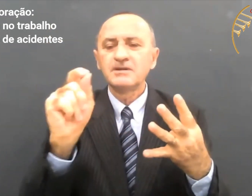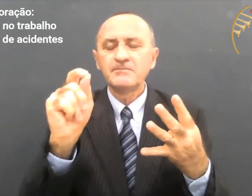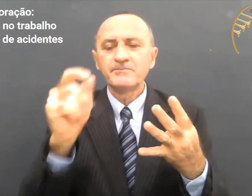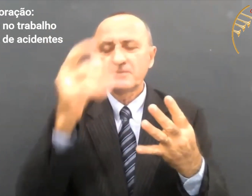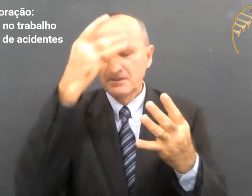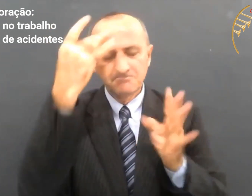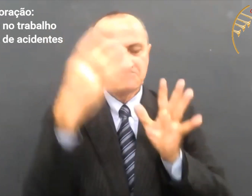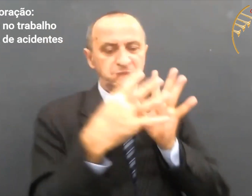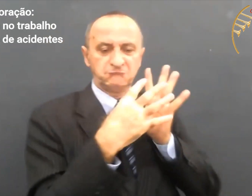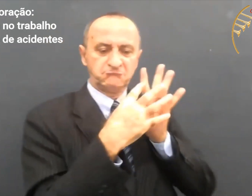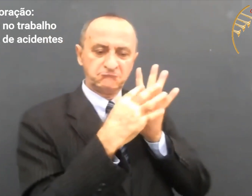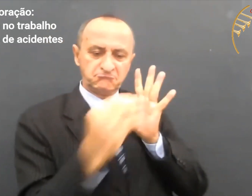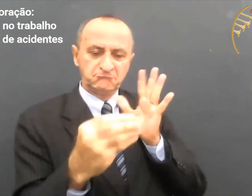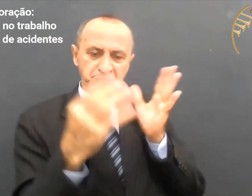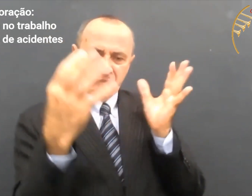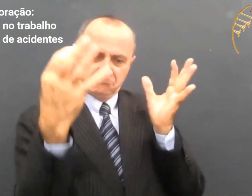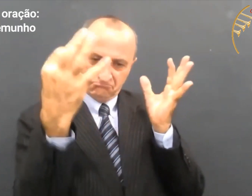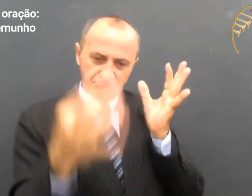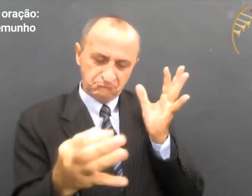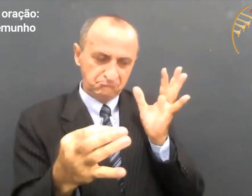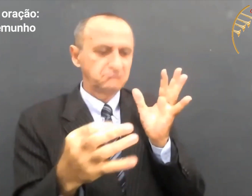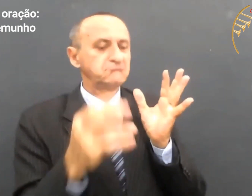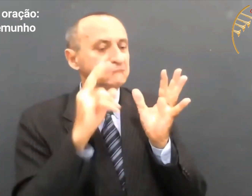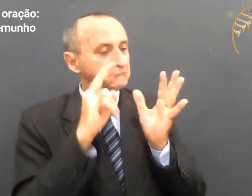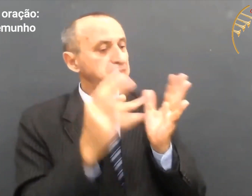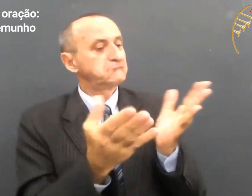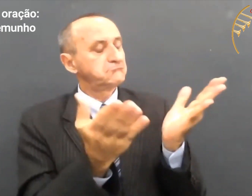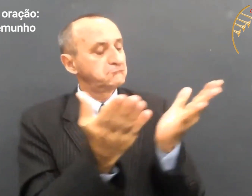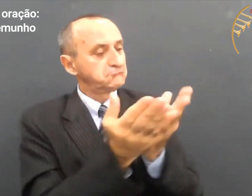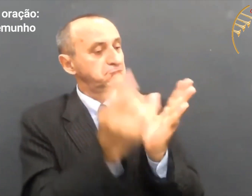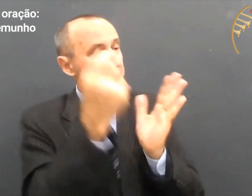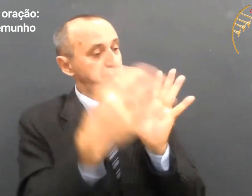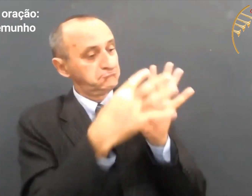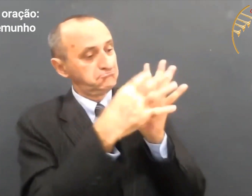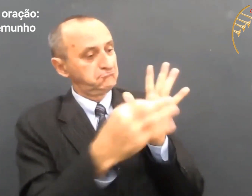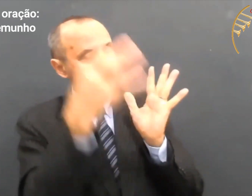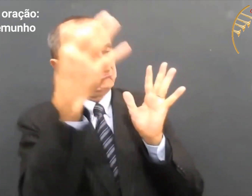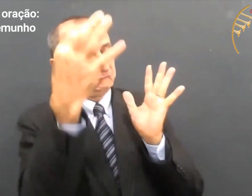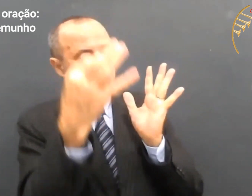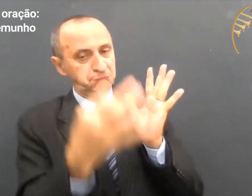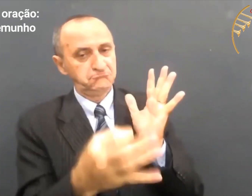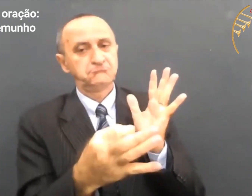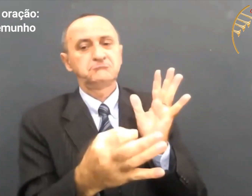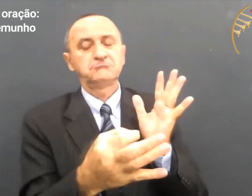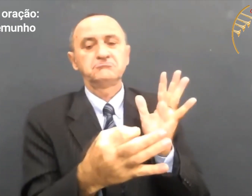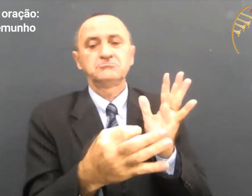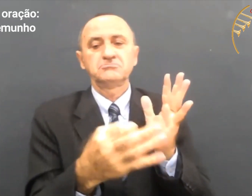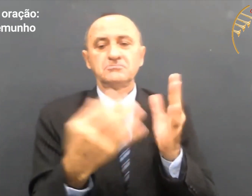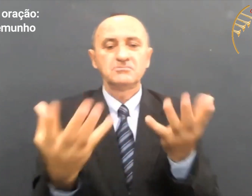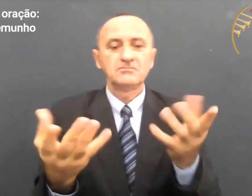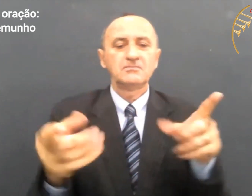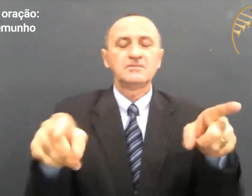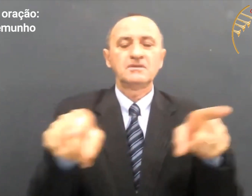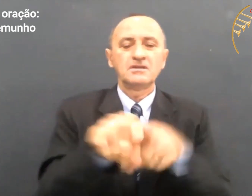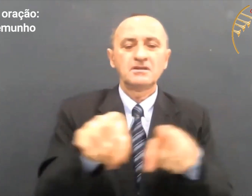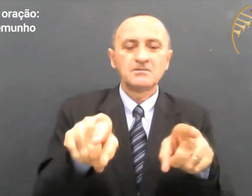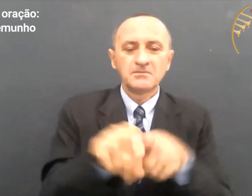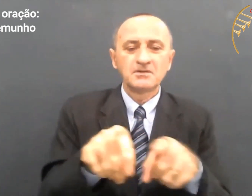acidente. E também, um outro motivo, nosso bom testemunho e bom relacionamento diante dos colegas de